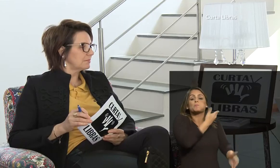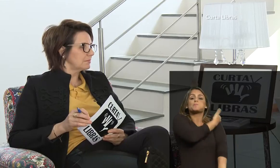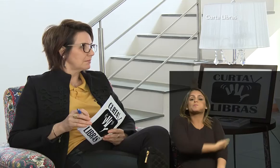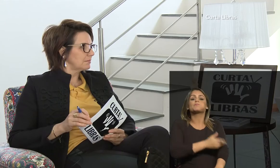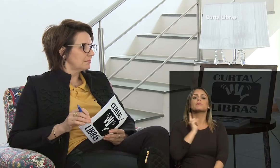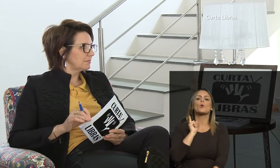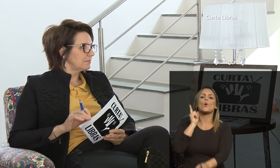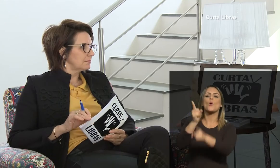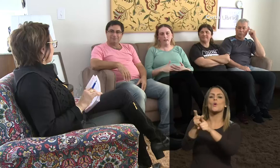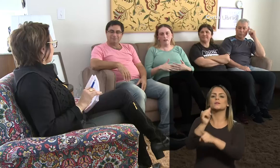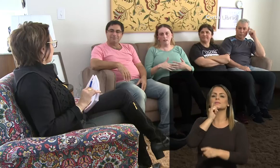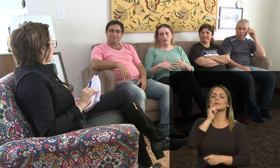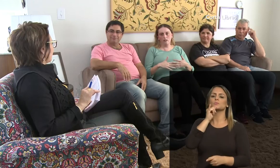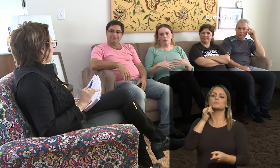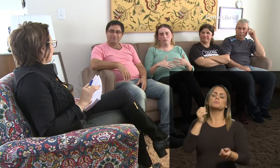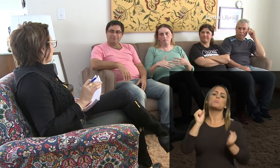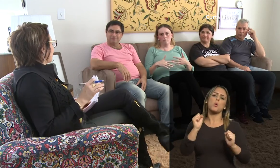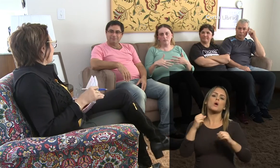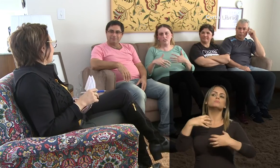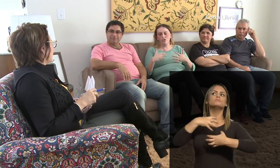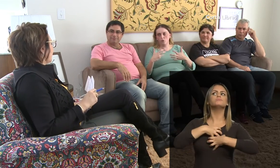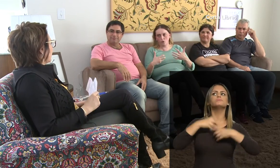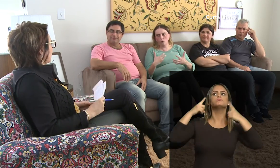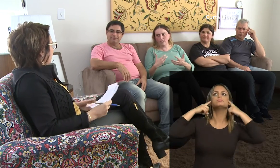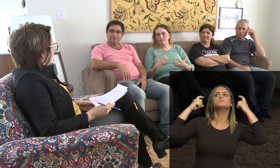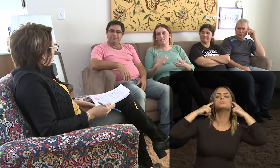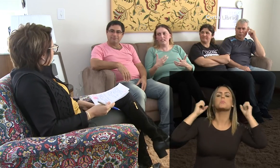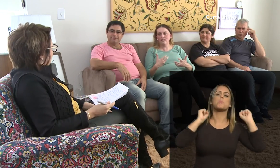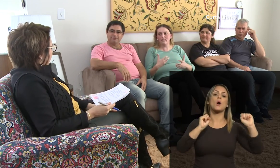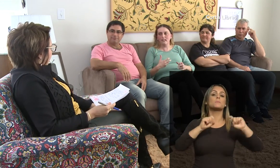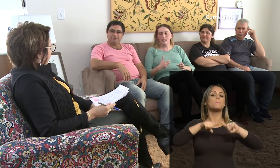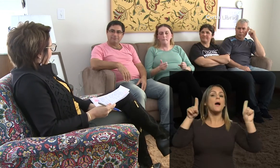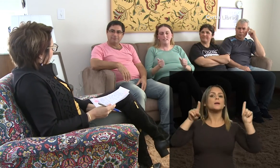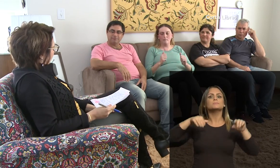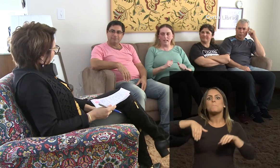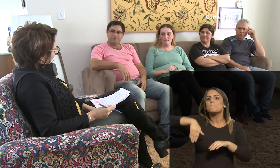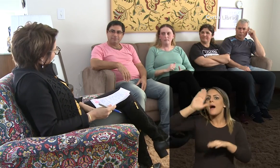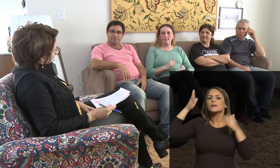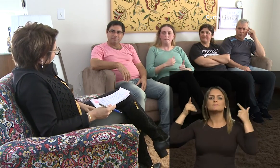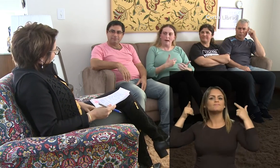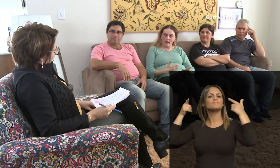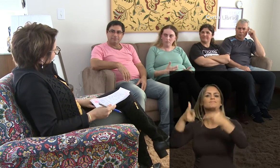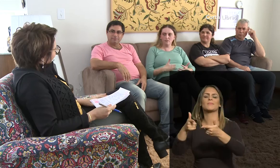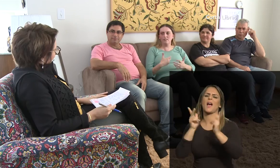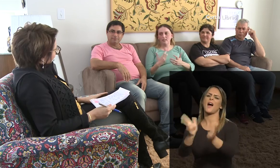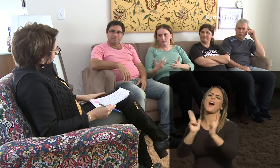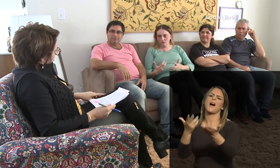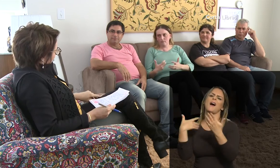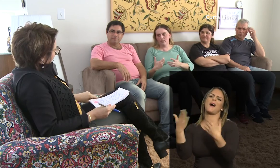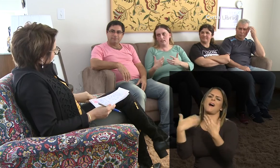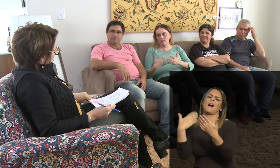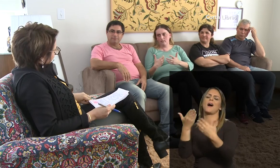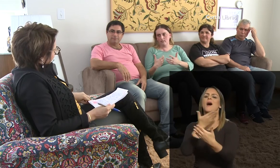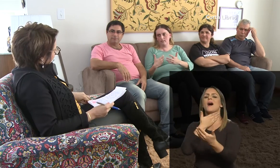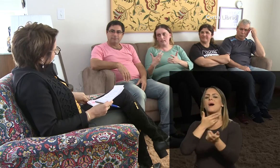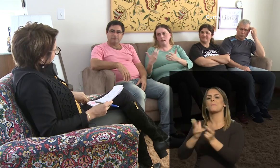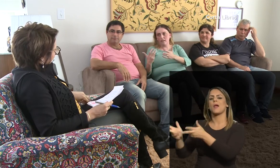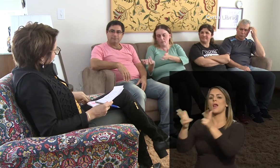se encontra muito para até sentir o som, no caso deles, né? Mas mais para bater papo do que